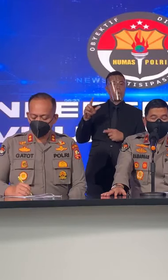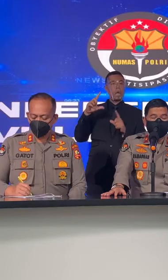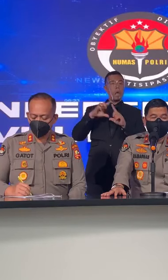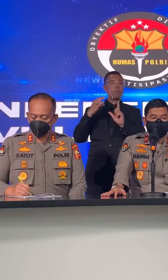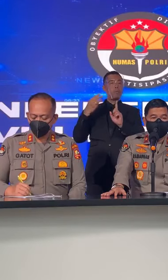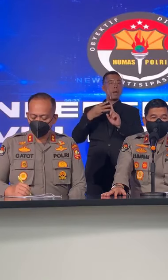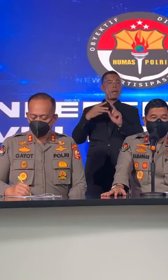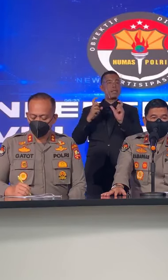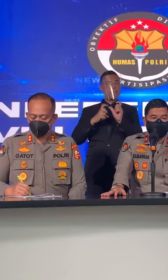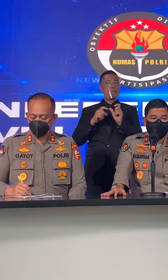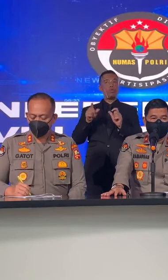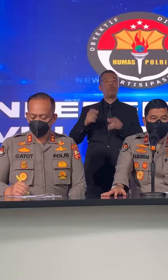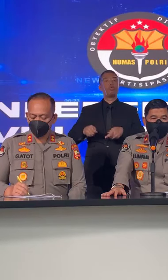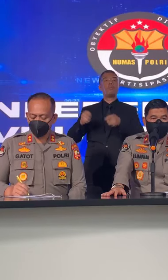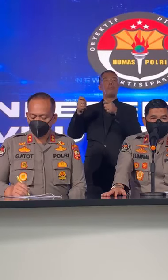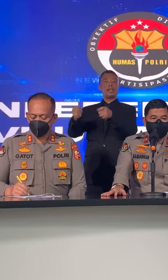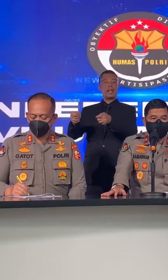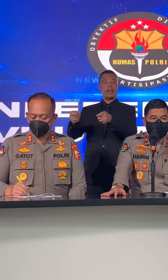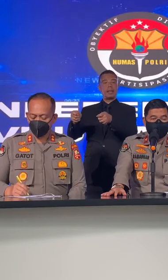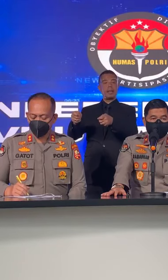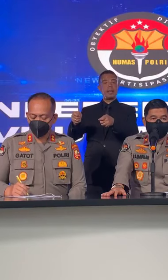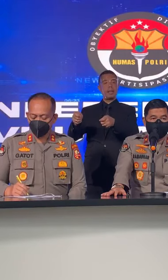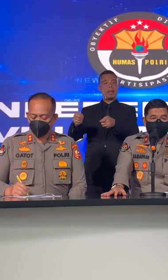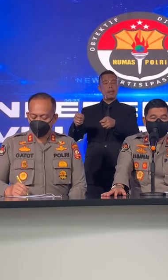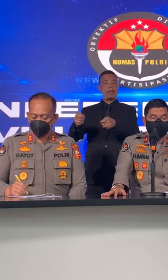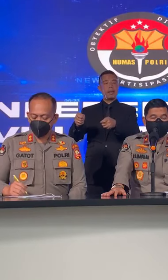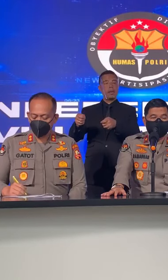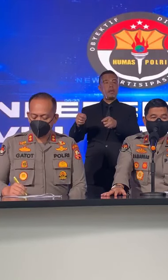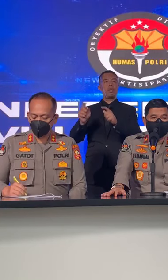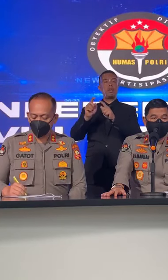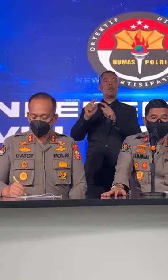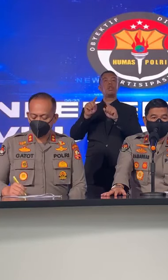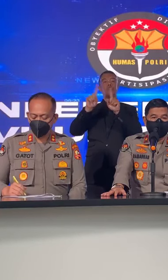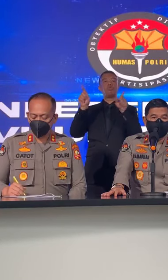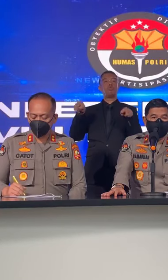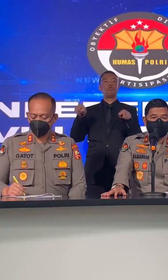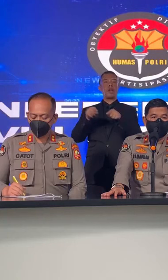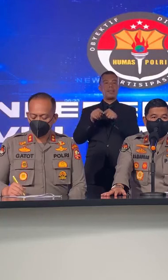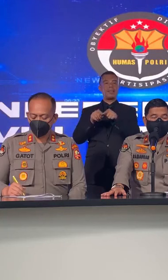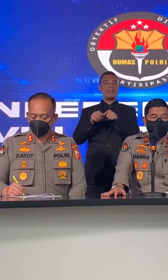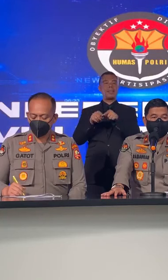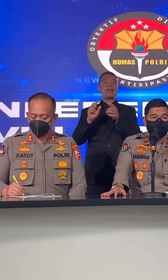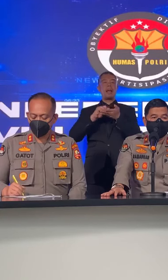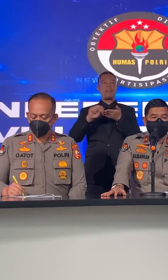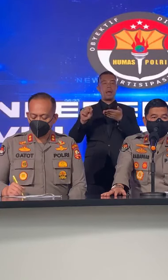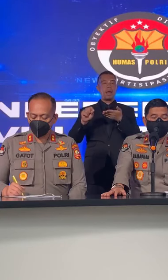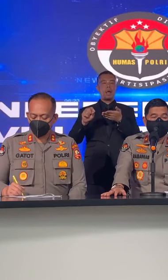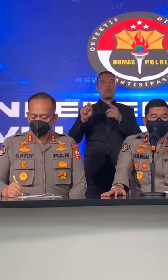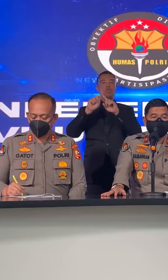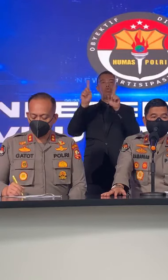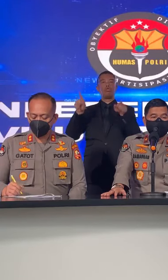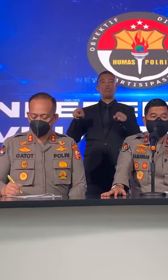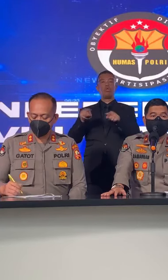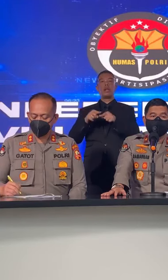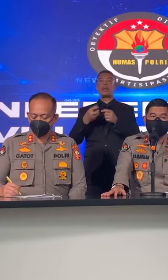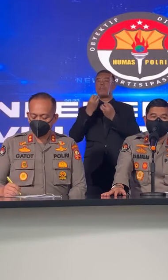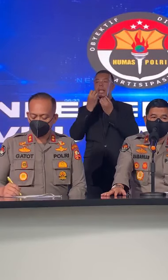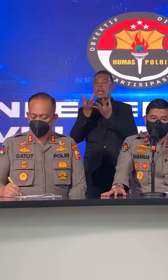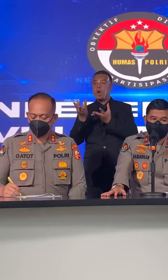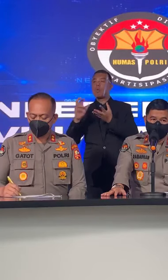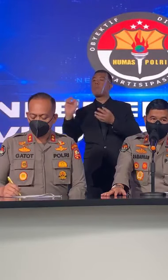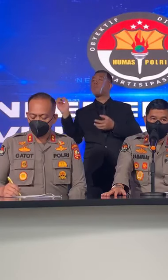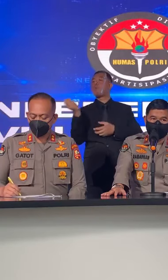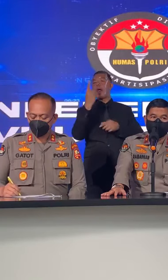Untuk Mengantarkan Sebuah Surat Yang Namanya Surat Pemberitahuan